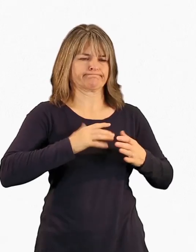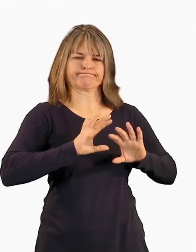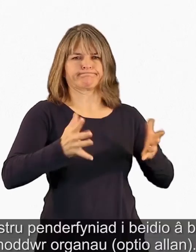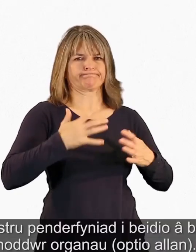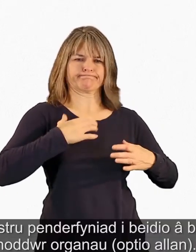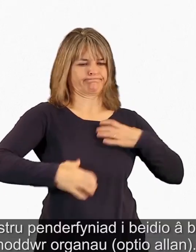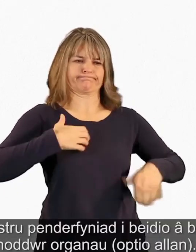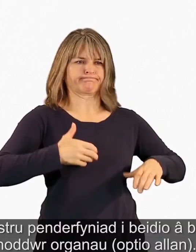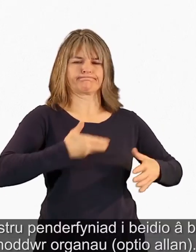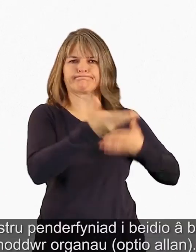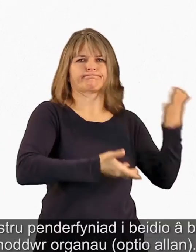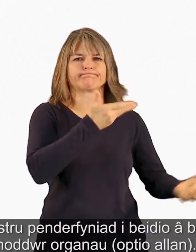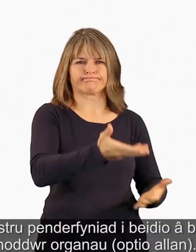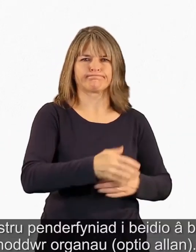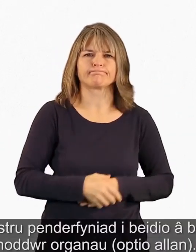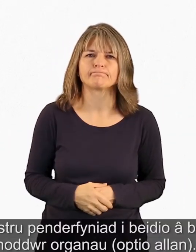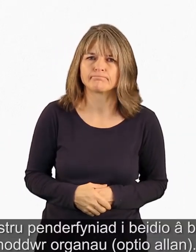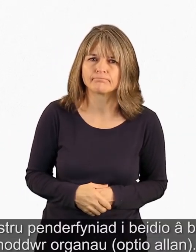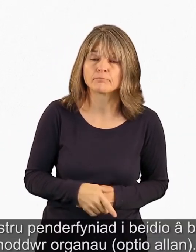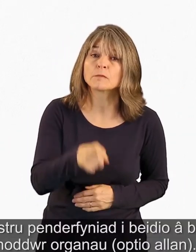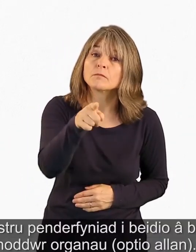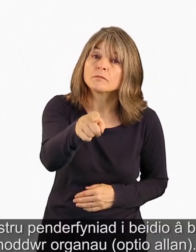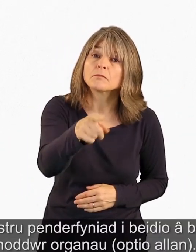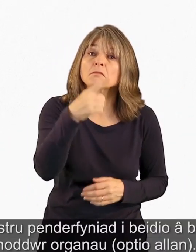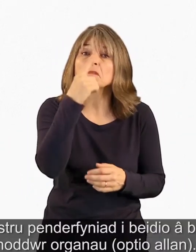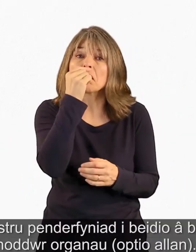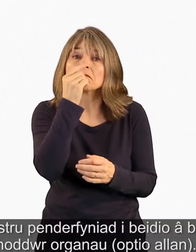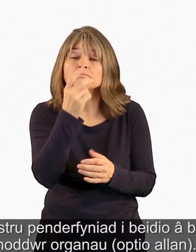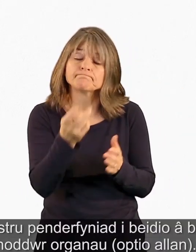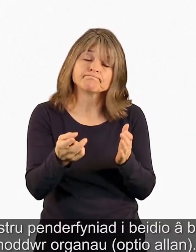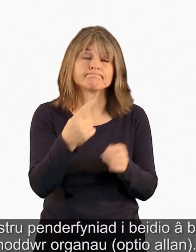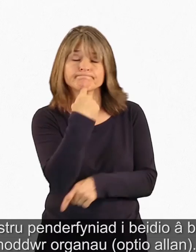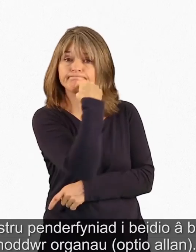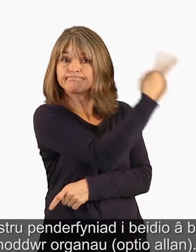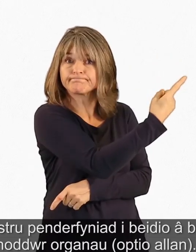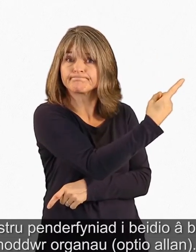Cofrestru penderfyniad i beidio a bod yn rhoddwyr organau. Optio allan.